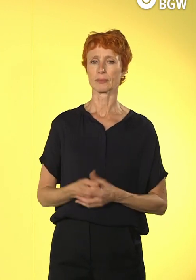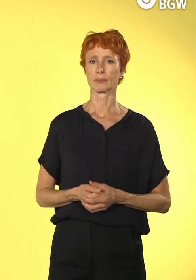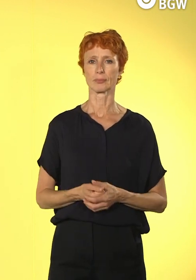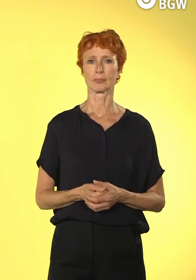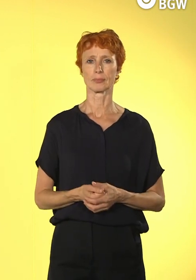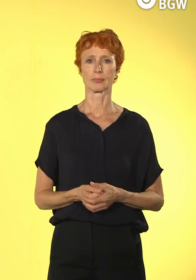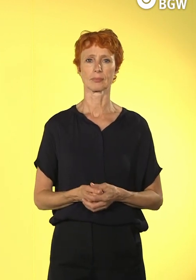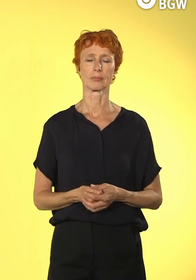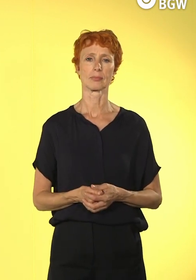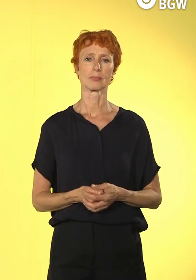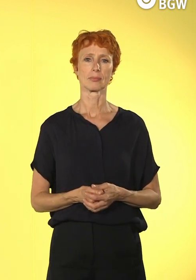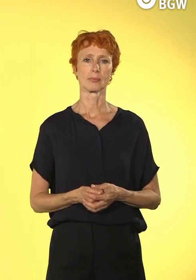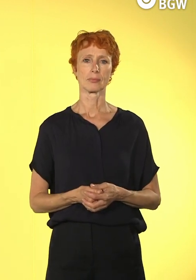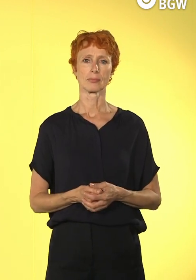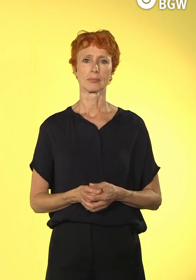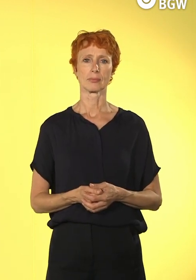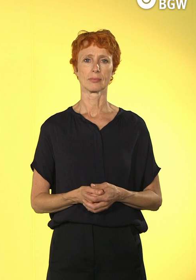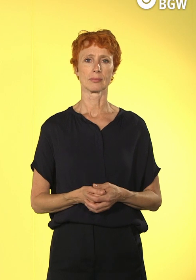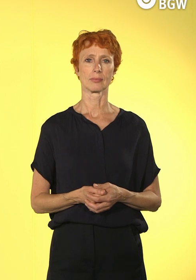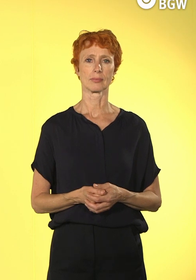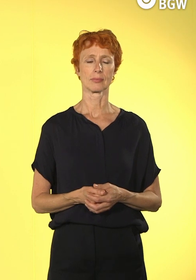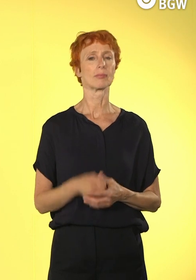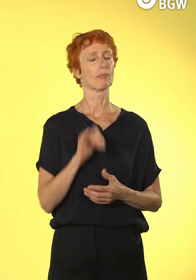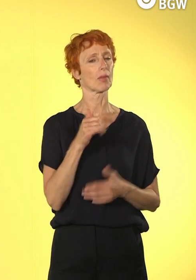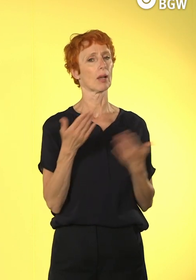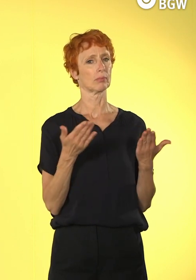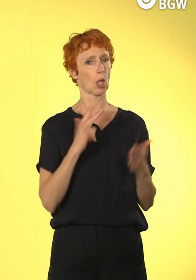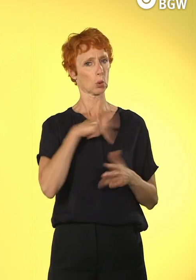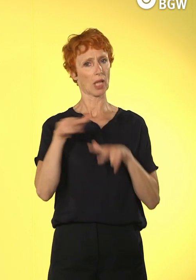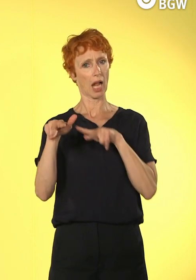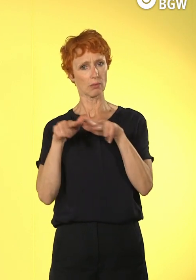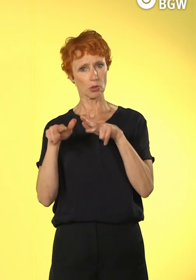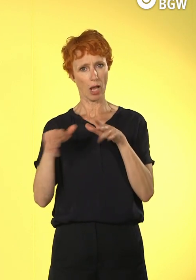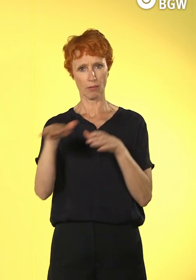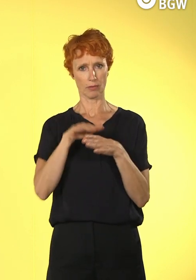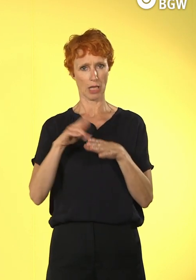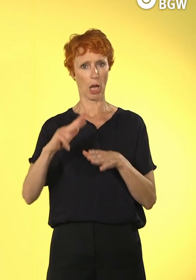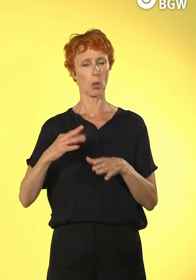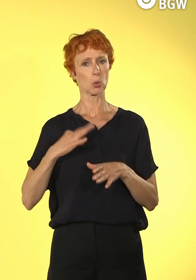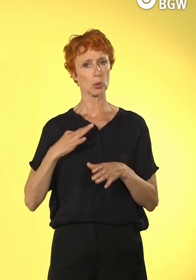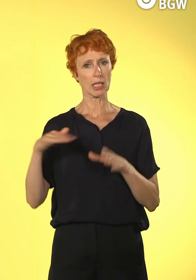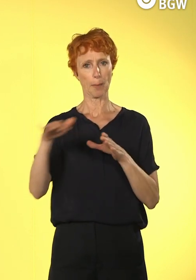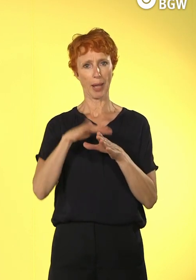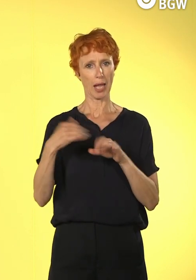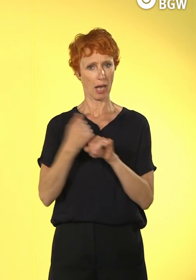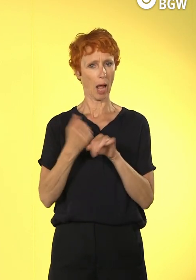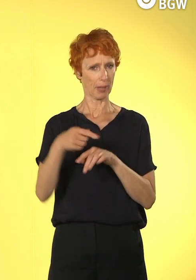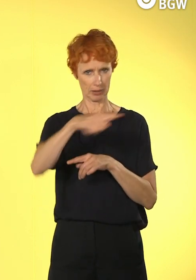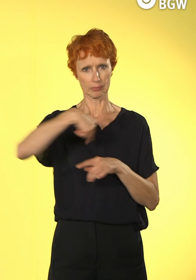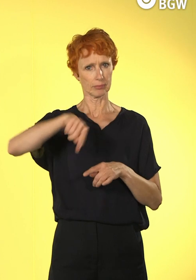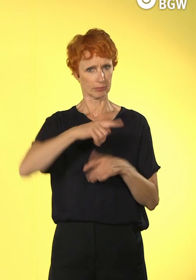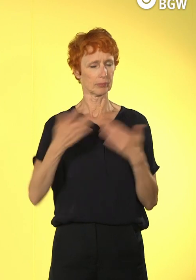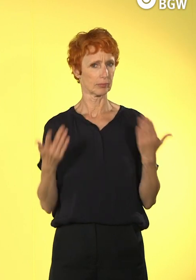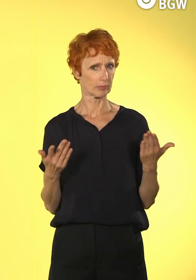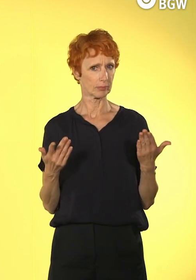war alles. Ich glaube, dass es, wenn wir in der Sozialwirtschaft, in der Gesundheitsbranche arbeiten und wenn wir